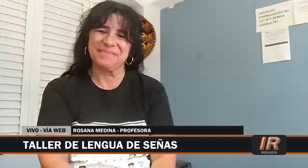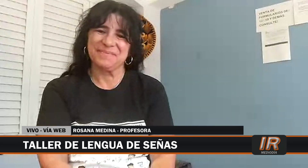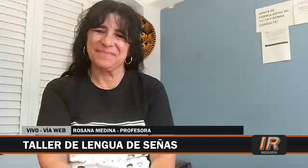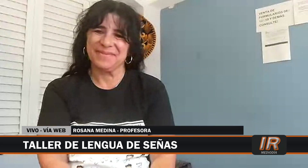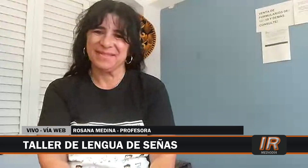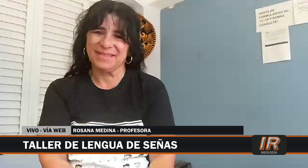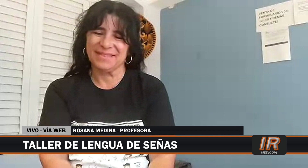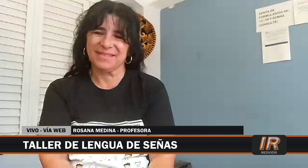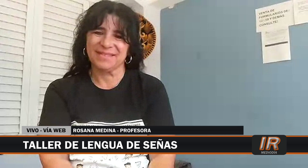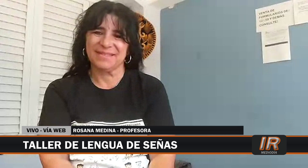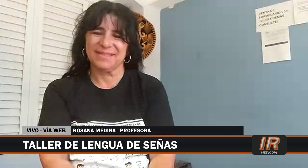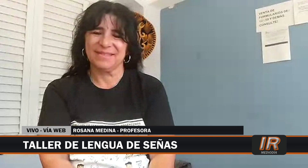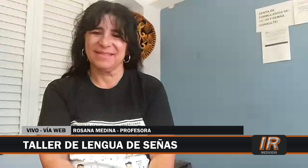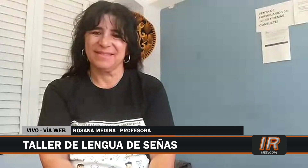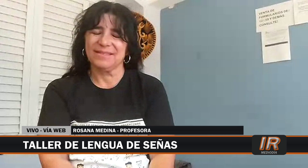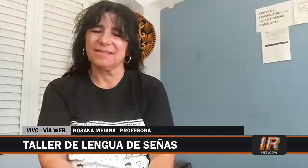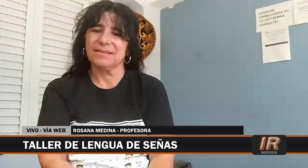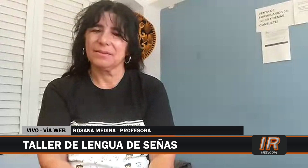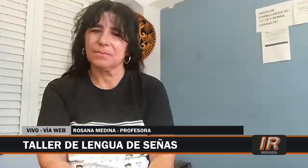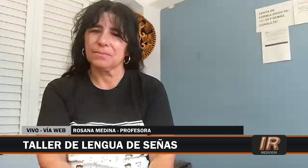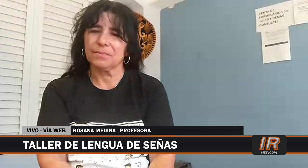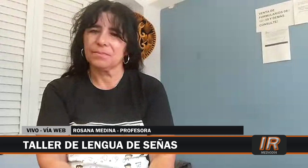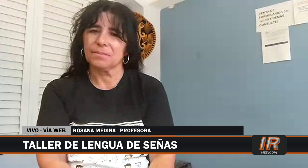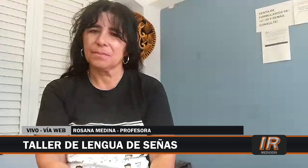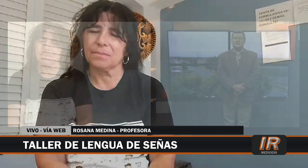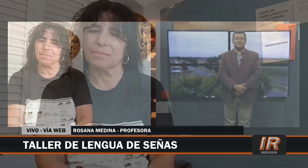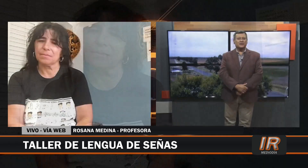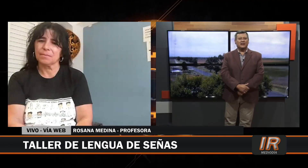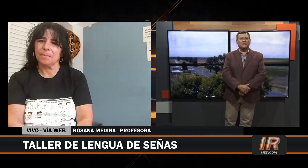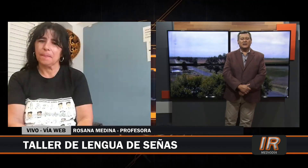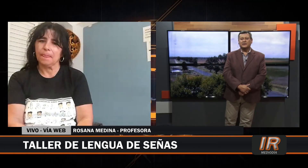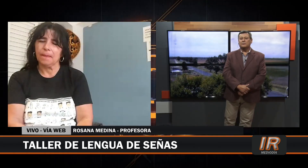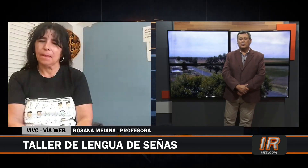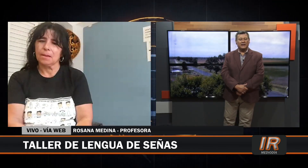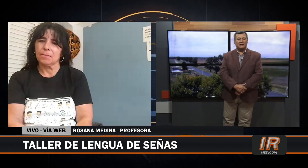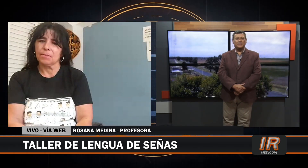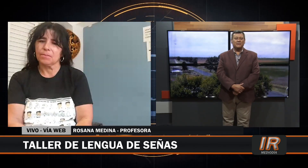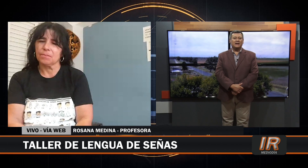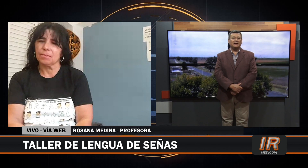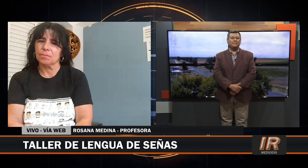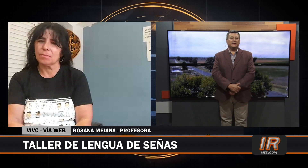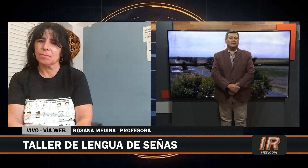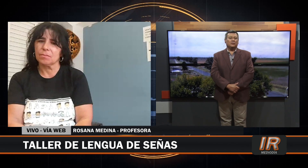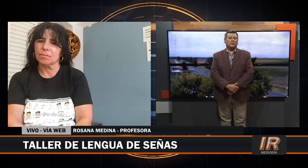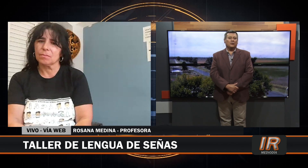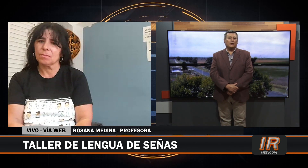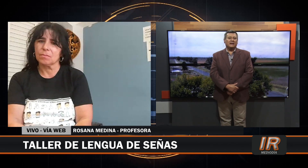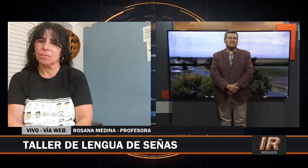Ana, vos sabés que uno es amante de la educación también, defensor de la educación pública y privada, digo un poco cuál es